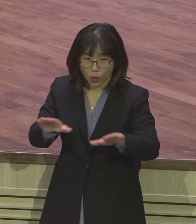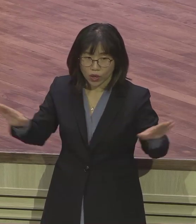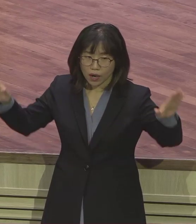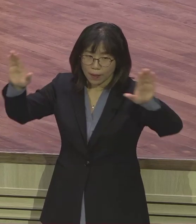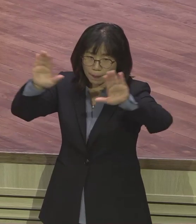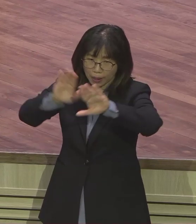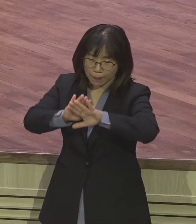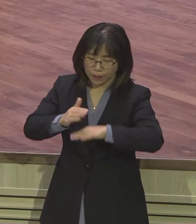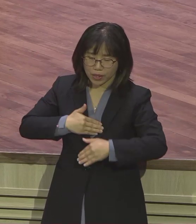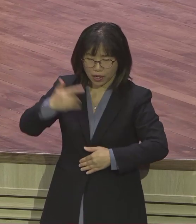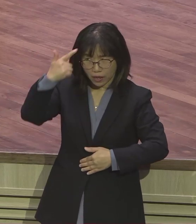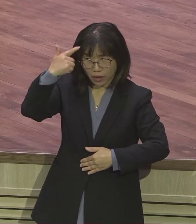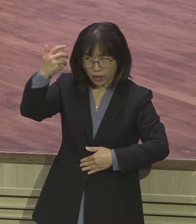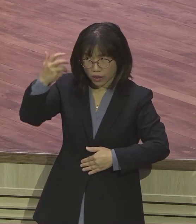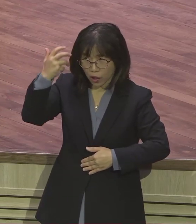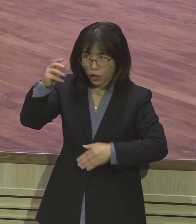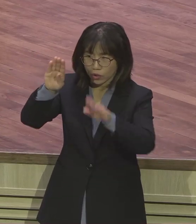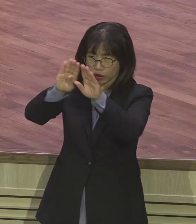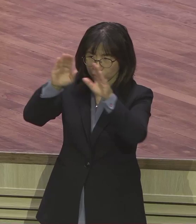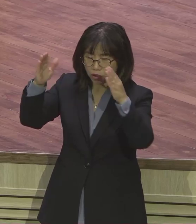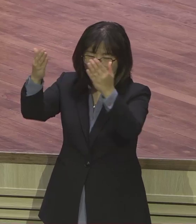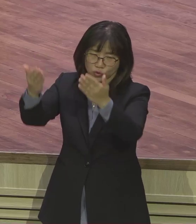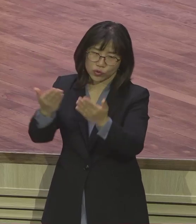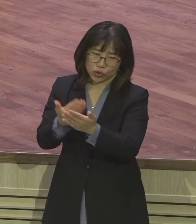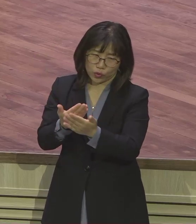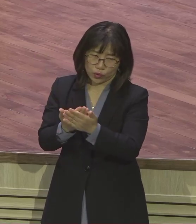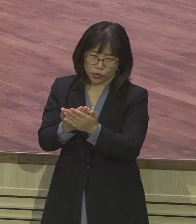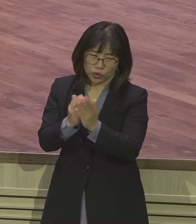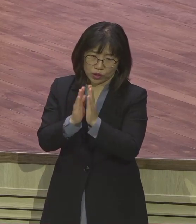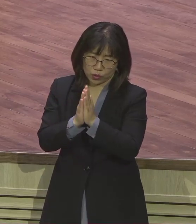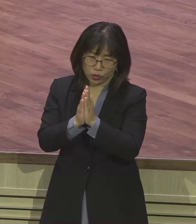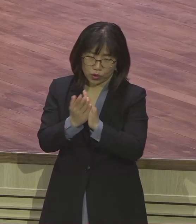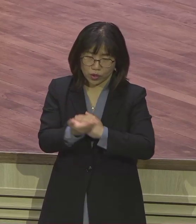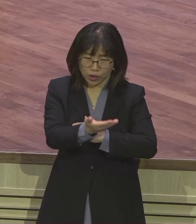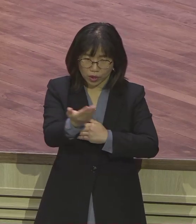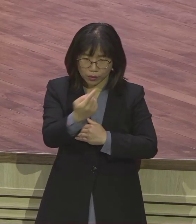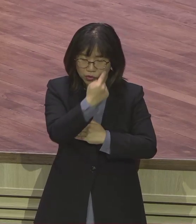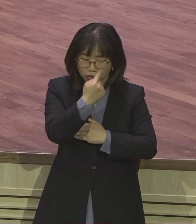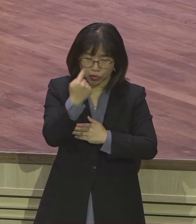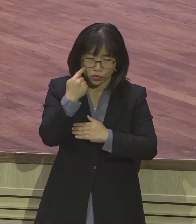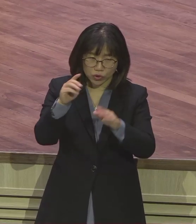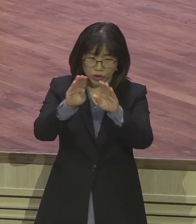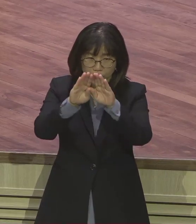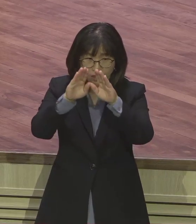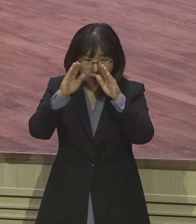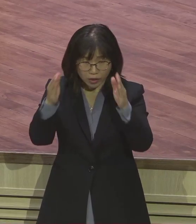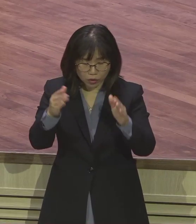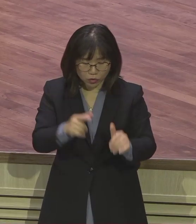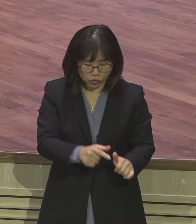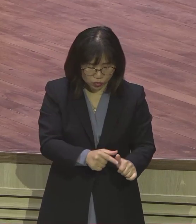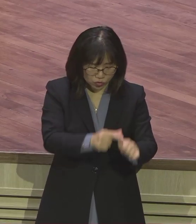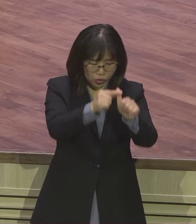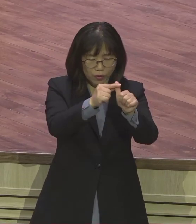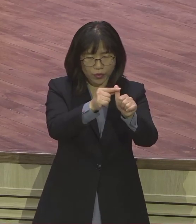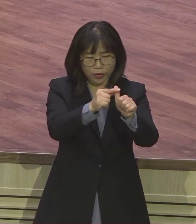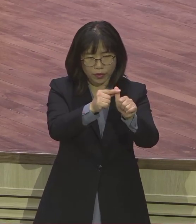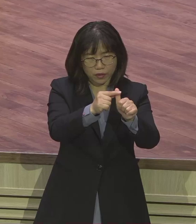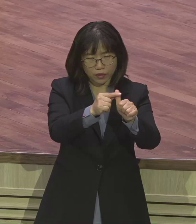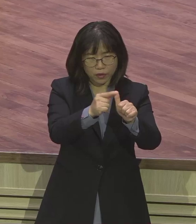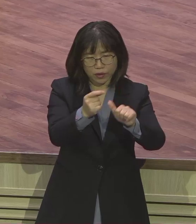열어주옵사사. 영직인 눈이 열린다. 이 말은요. 구원을 넘었습니다. 단순히 구원받은 수준에 머무는 것이